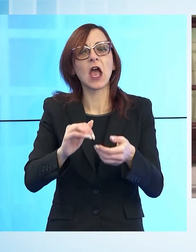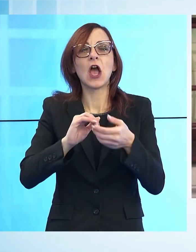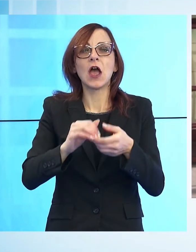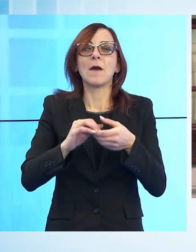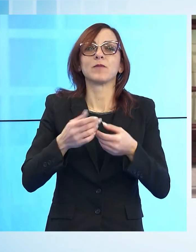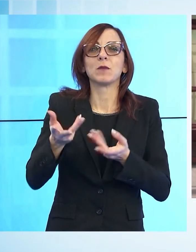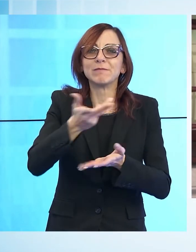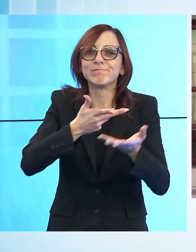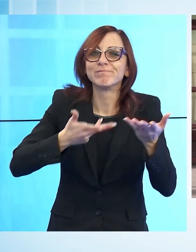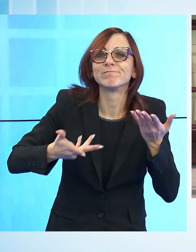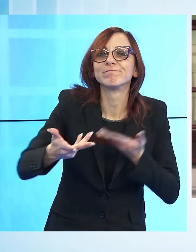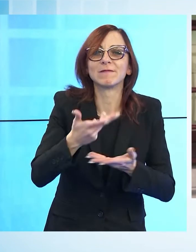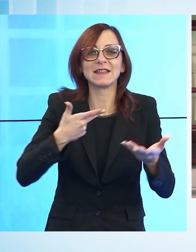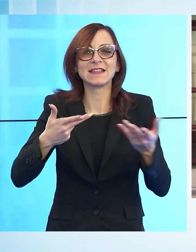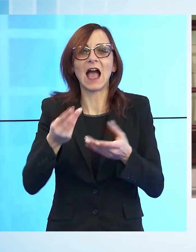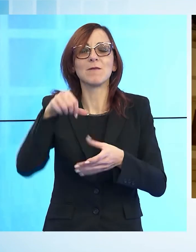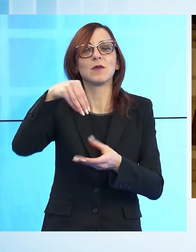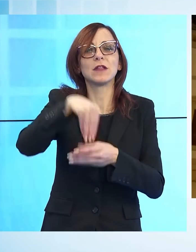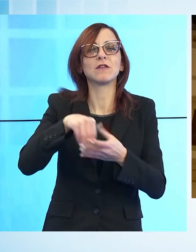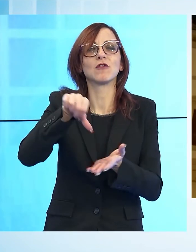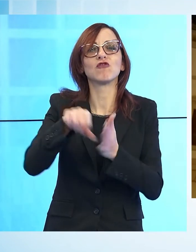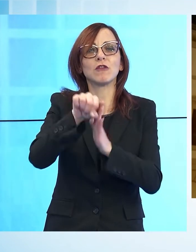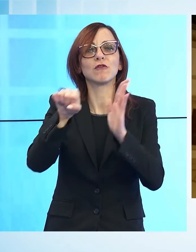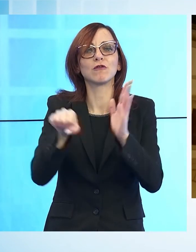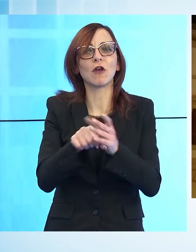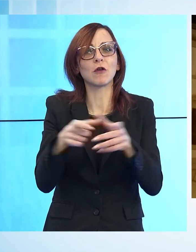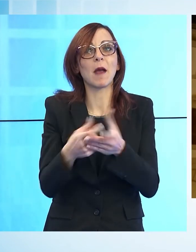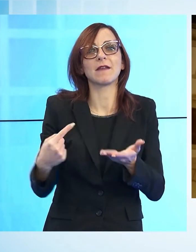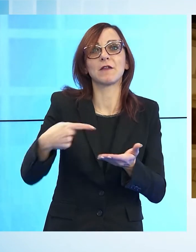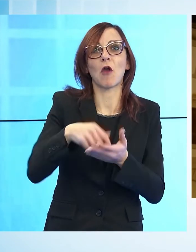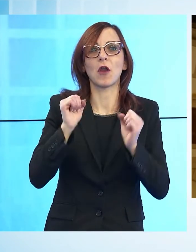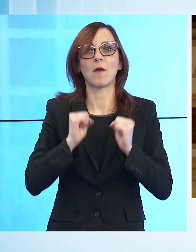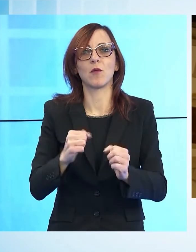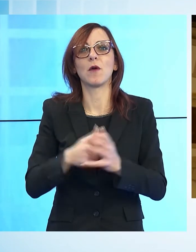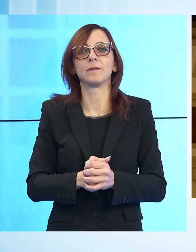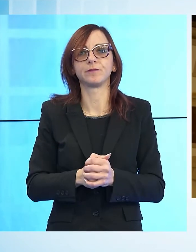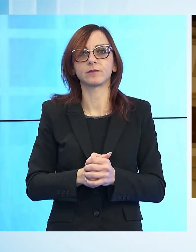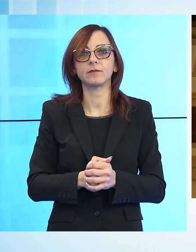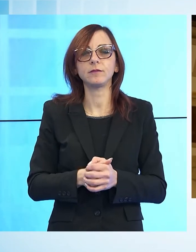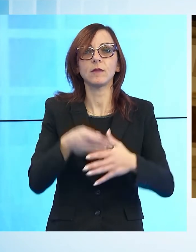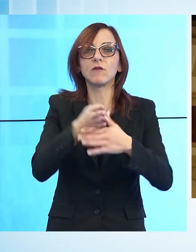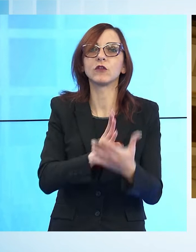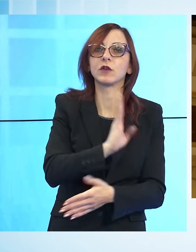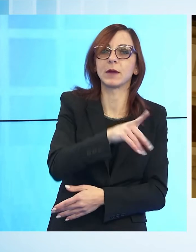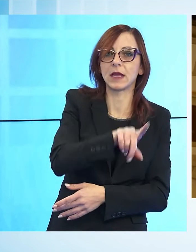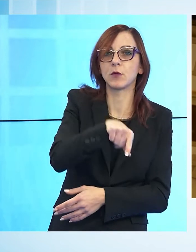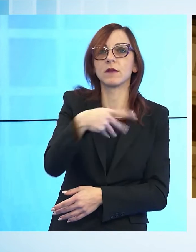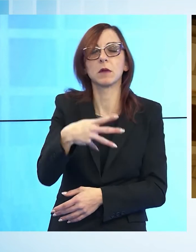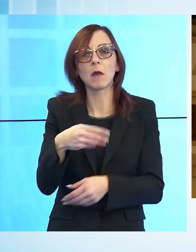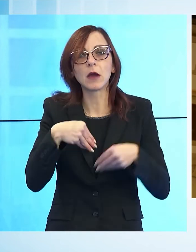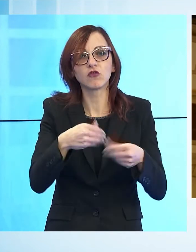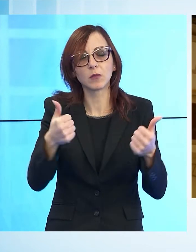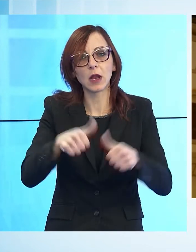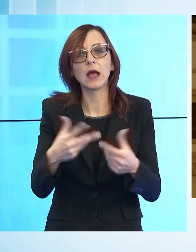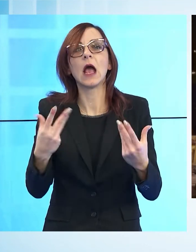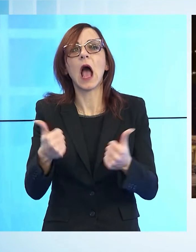'interno proprio del centro storico del Paese. Non restano indietro le frazioni Badia Pozzeveri e Marginone e poi ancora spianate